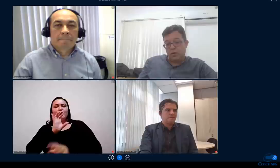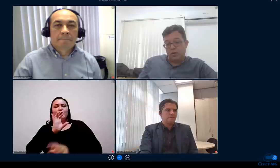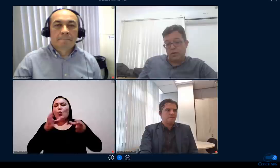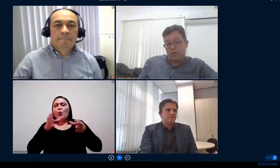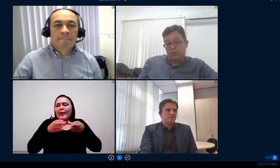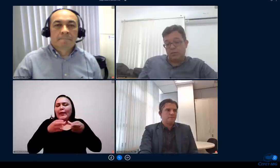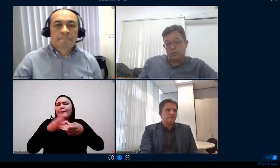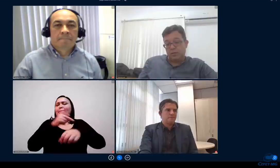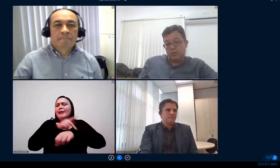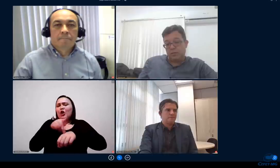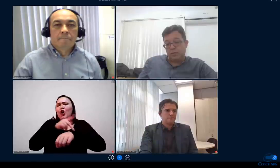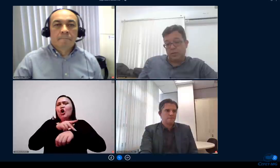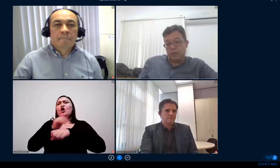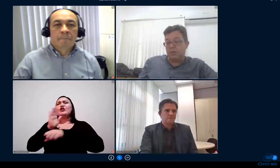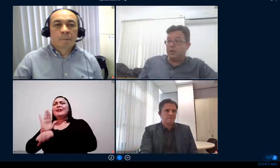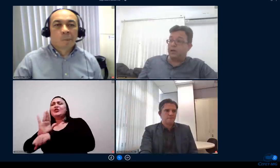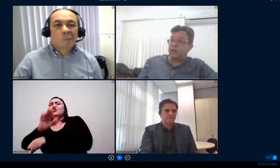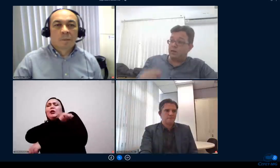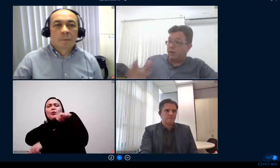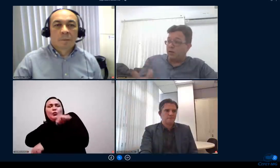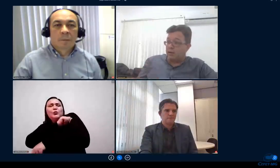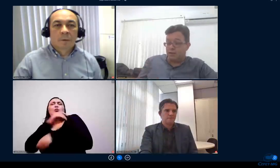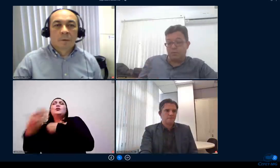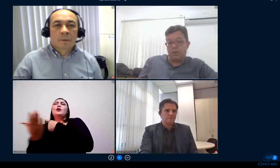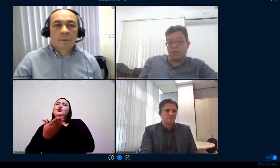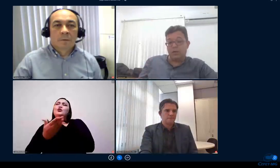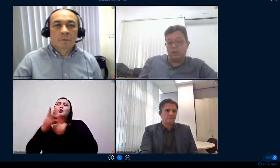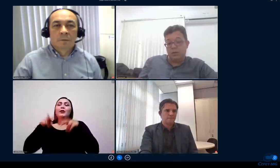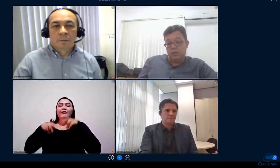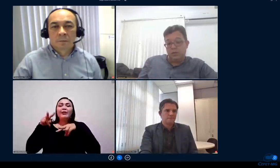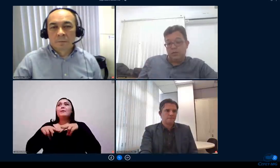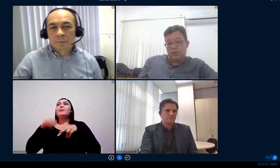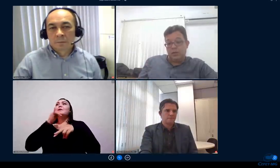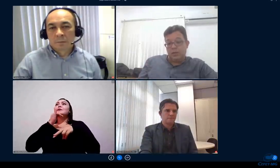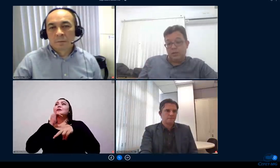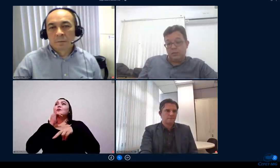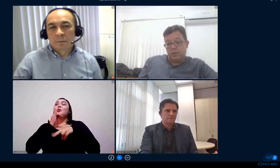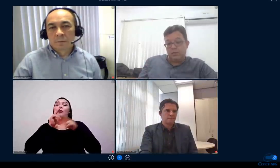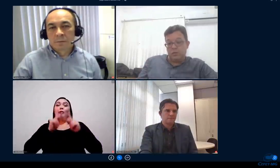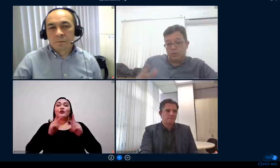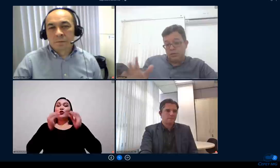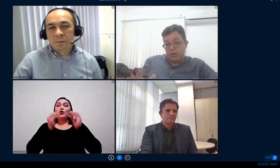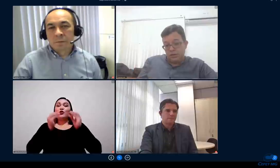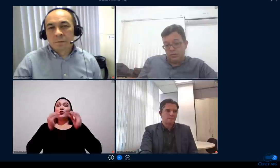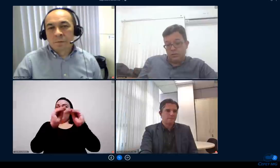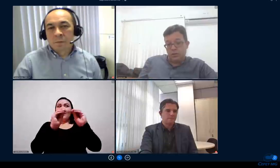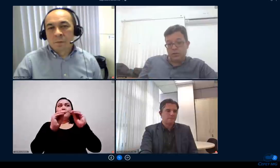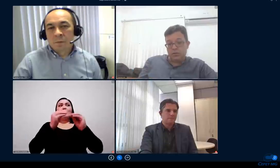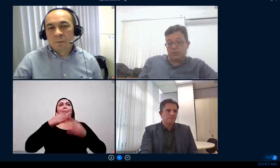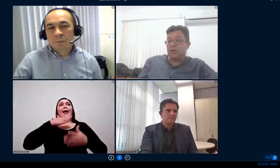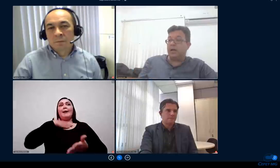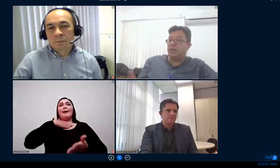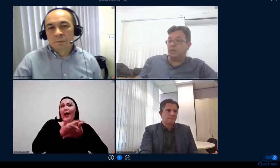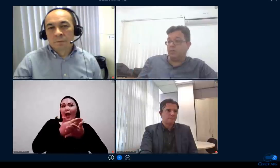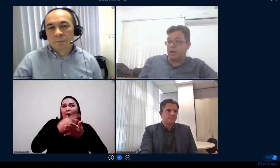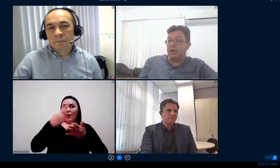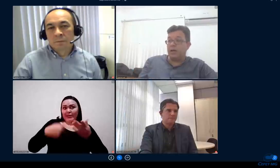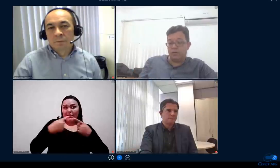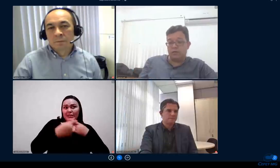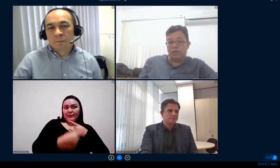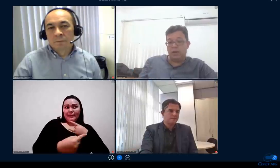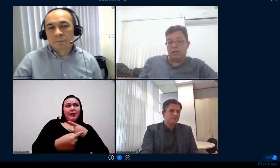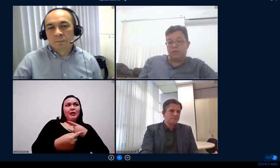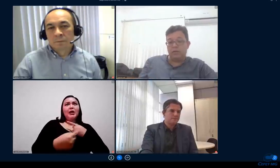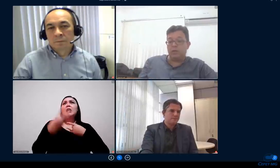professor coloque lá por exemplo na minha na aula da semana da minha turma de 30 estudantes 10 não